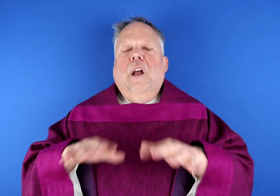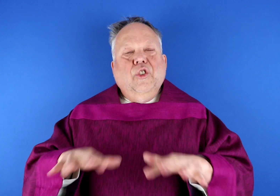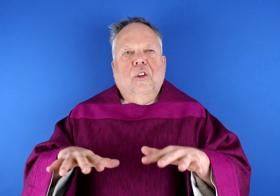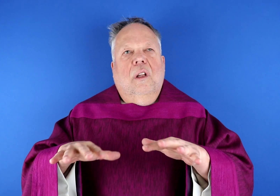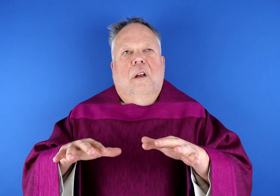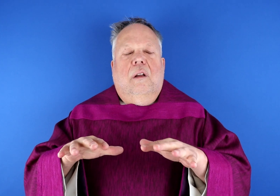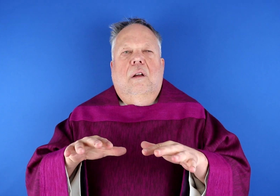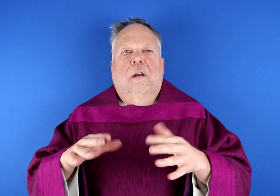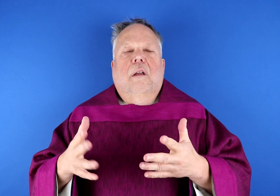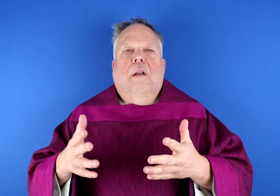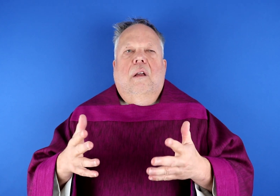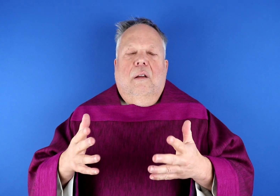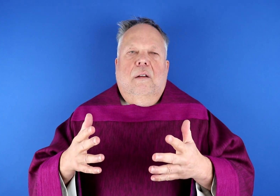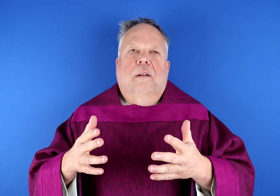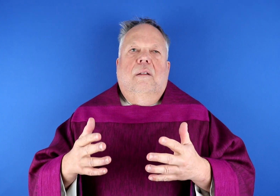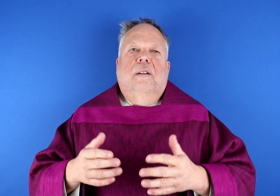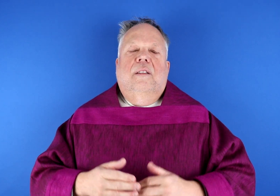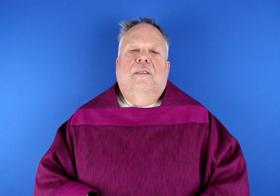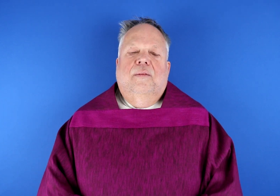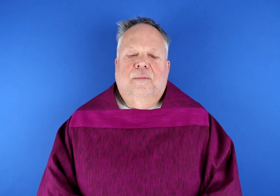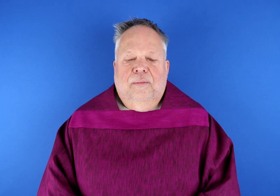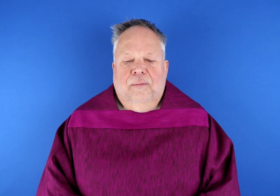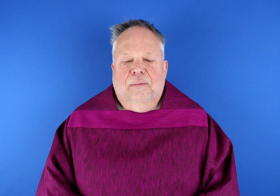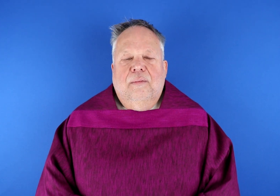dann wird unsere Lebenssicherheit erschüttert.